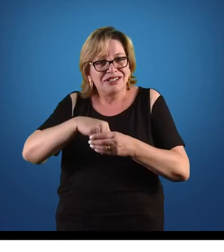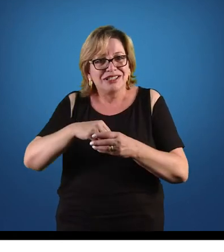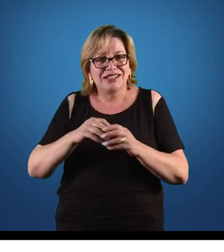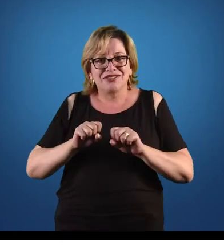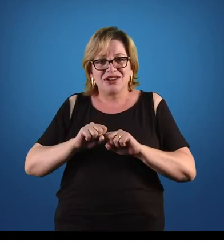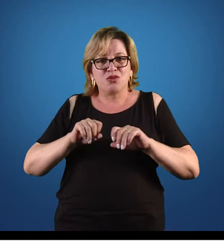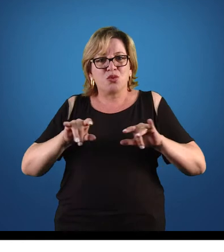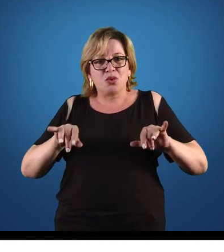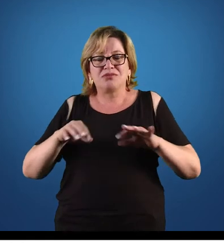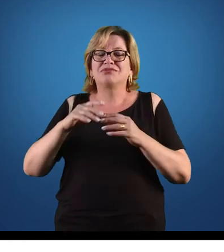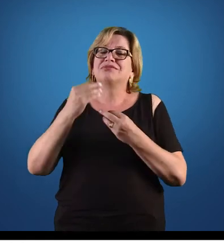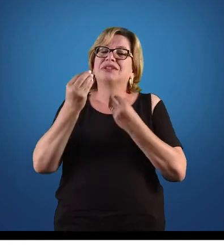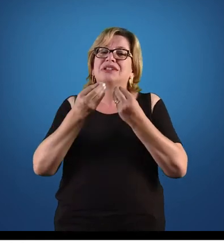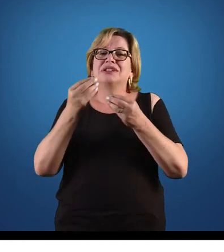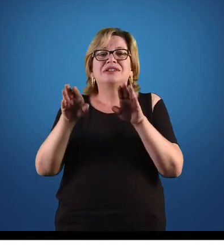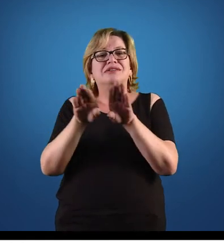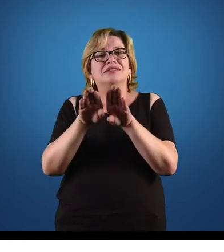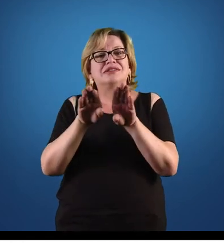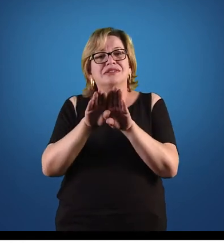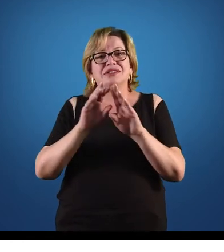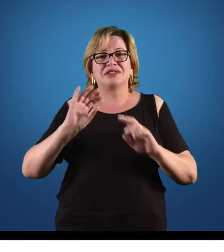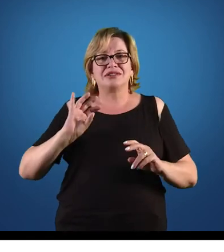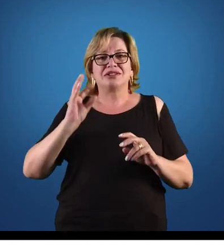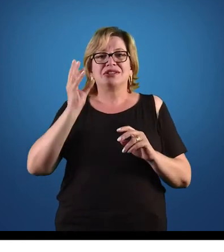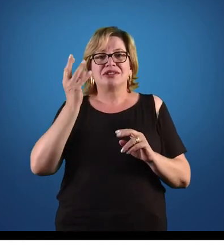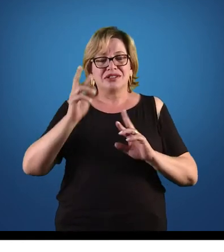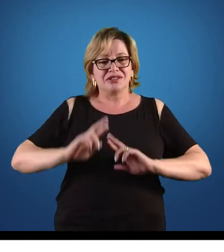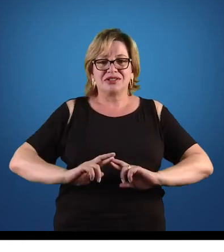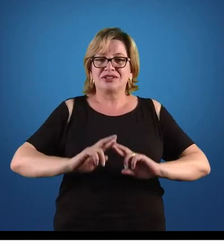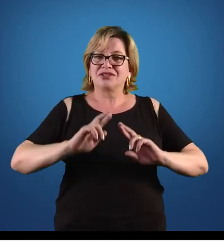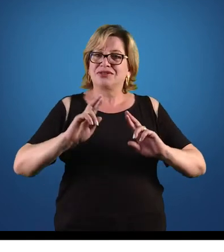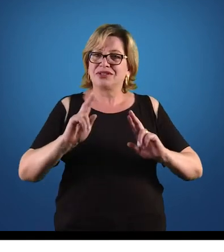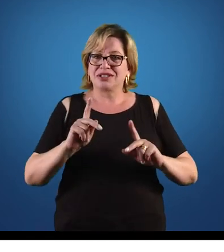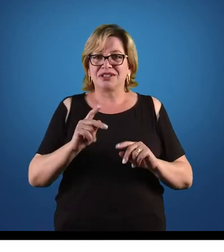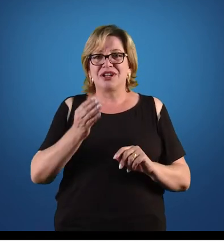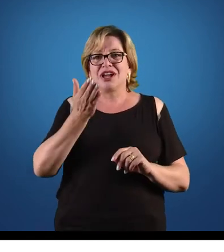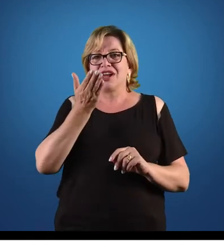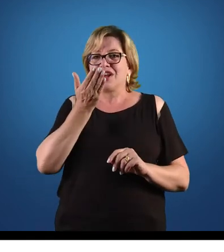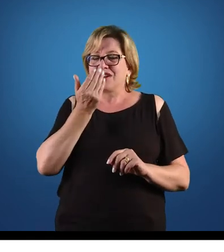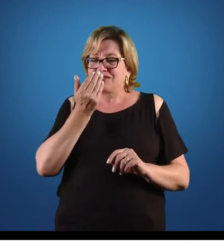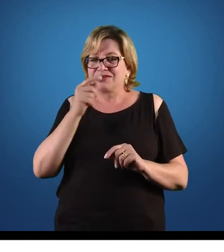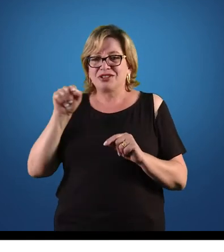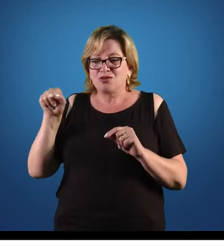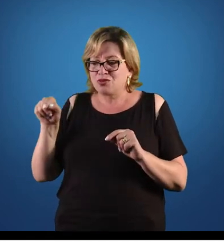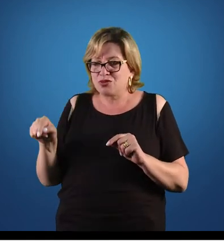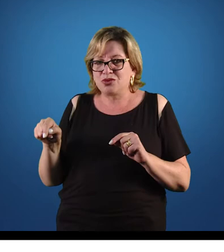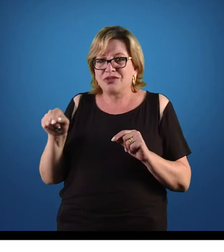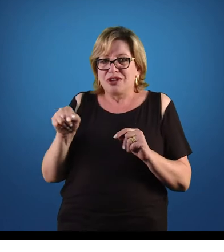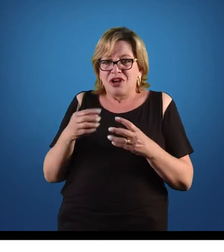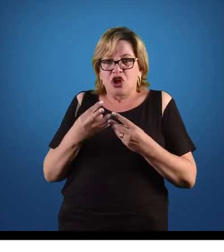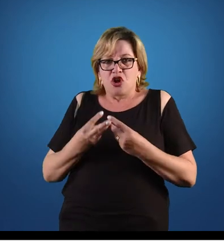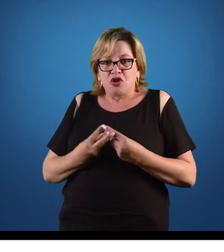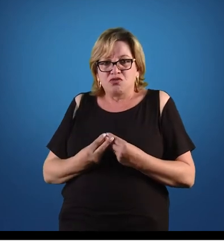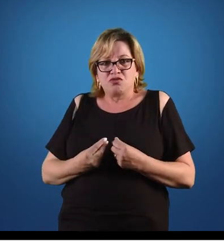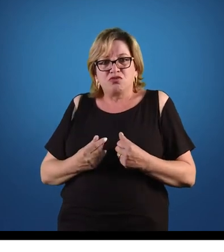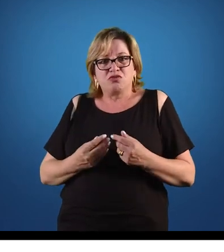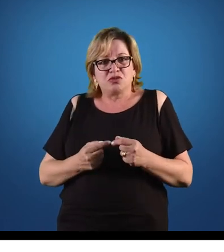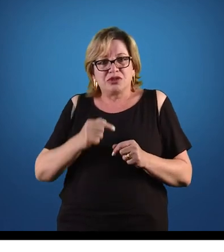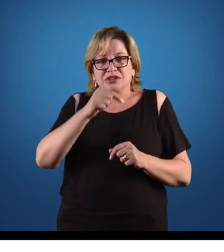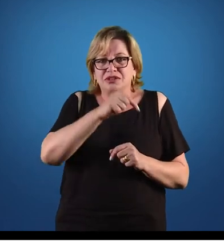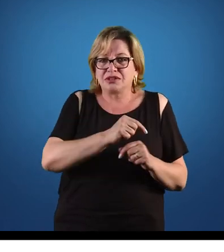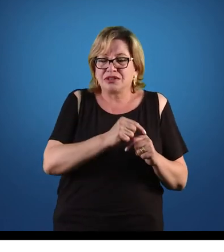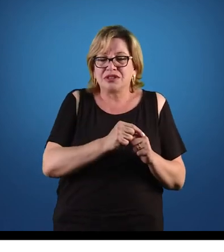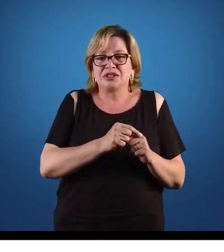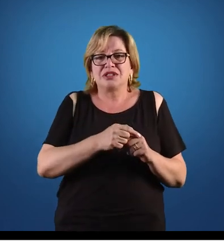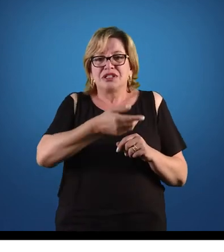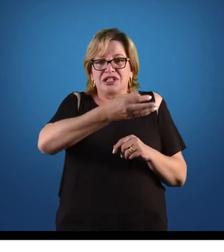alimentar o intestino. Da mesma forma, acontece o sentido contrário. O alimento que entra pela boca e está sendo digerido no intestino, então aqui,